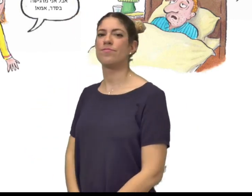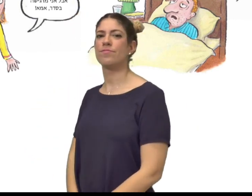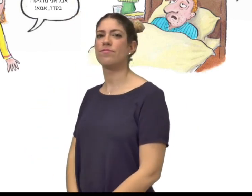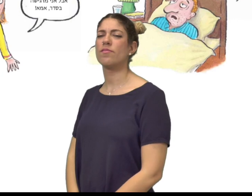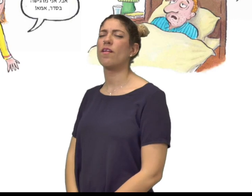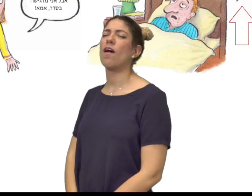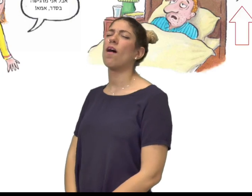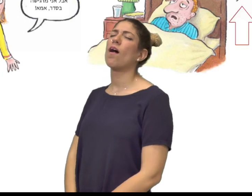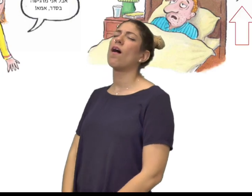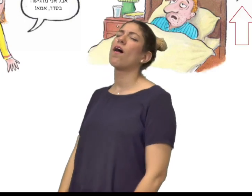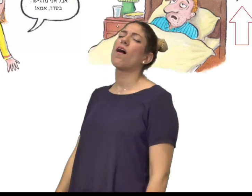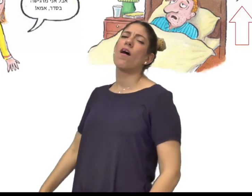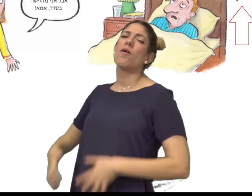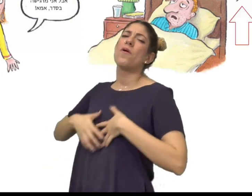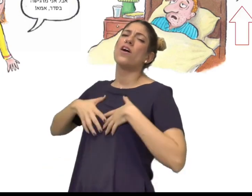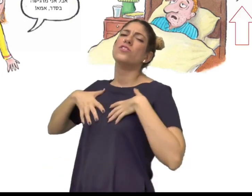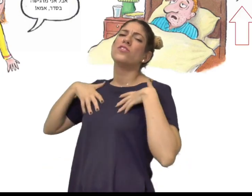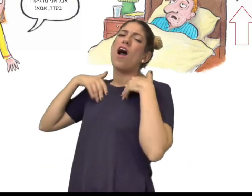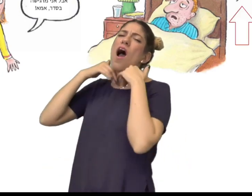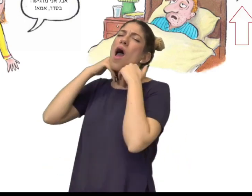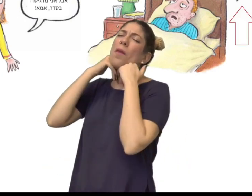אוי, אני מרגיש נורא.